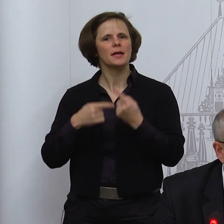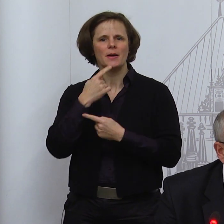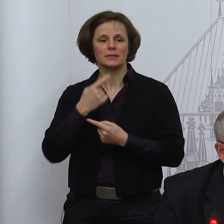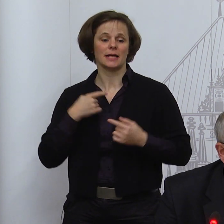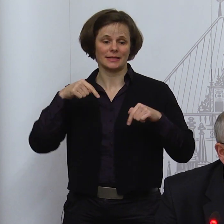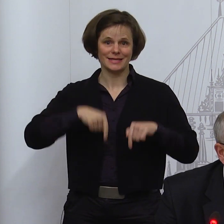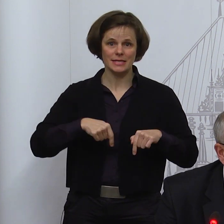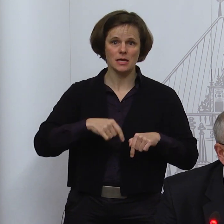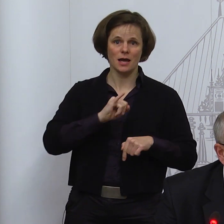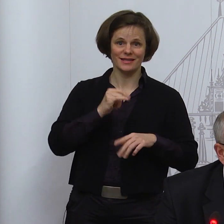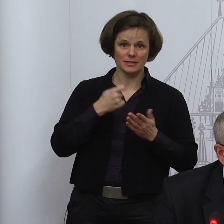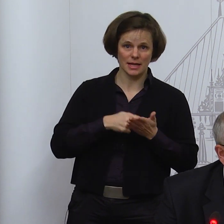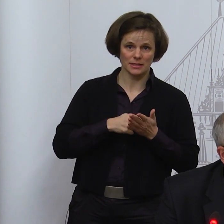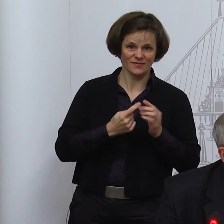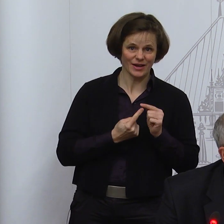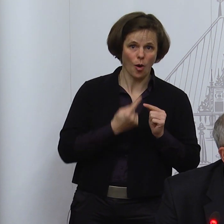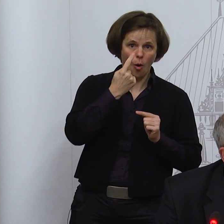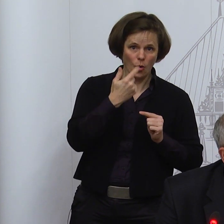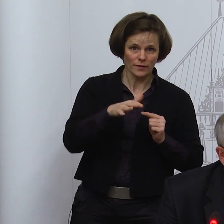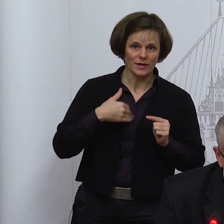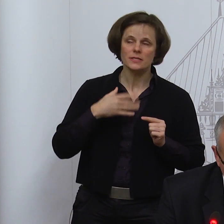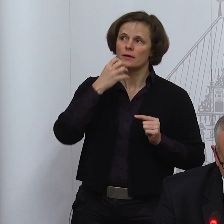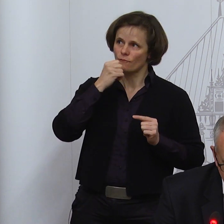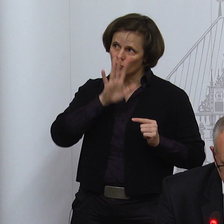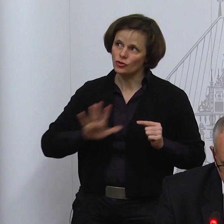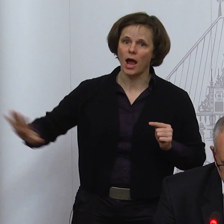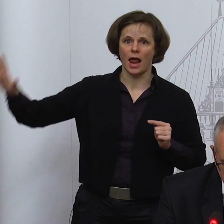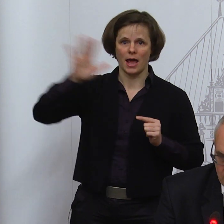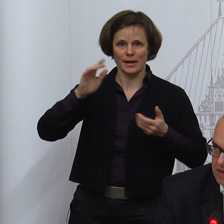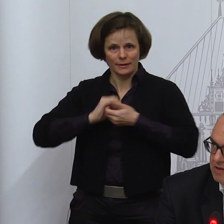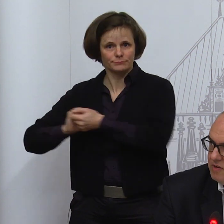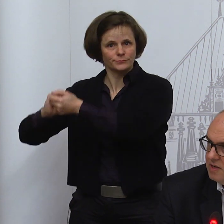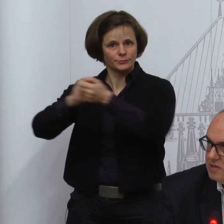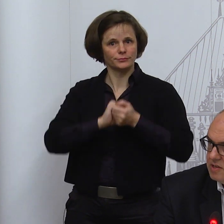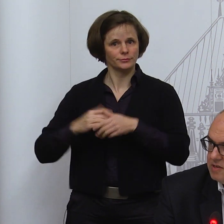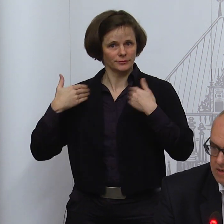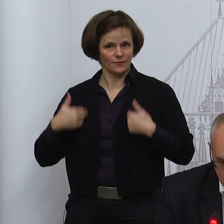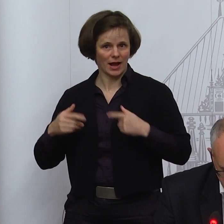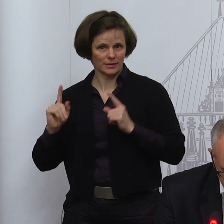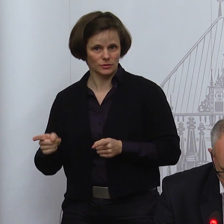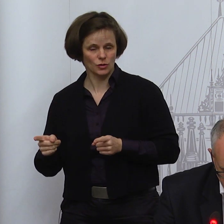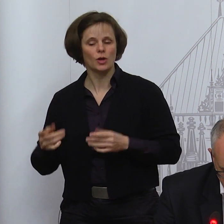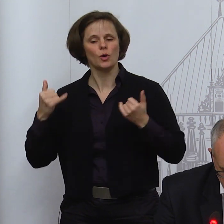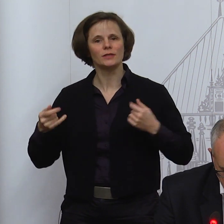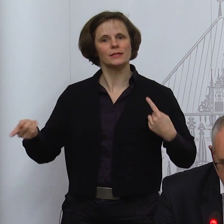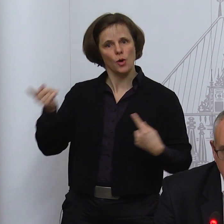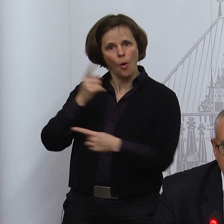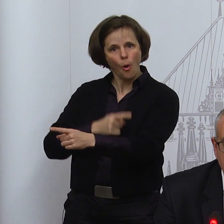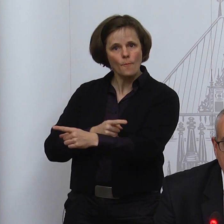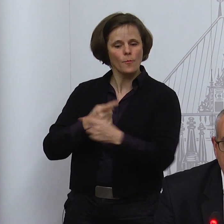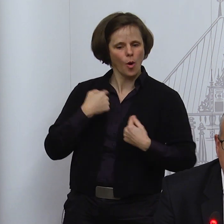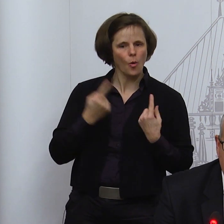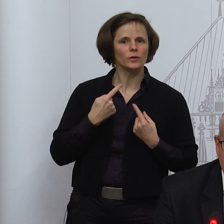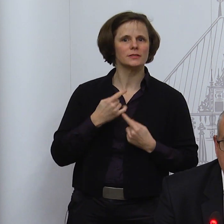hoch waren, haben wir da drauf gesetzt und in den Zeiten, wo wir relativ niedrig sind, setzen wir auch da drauf.